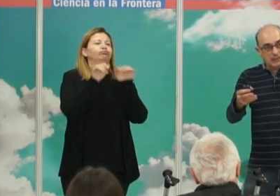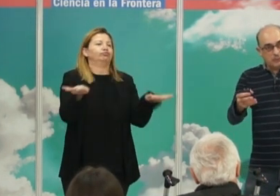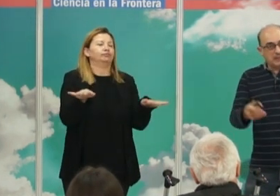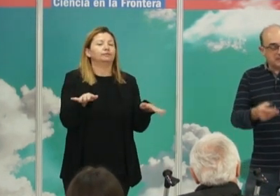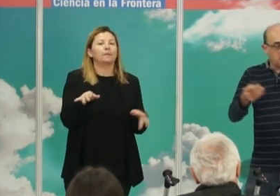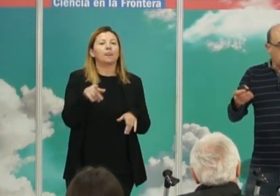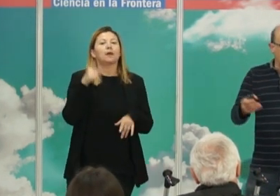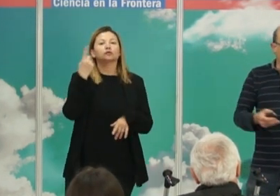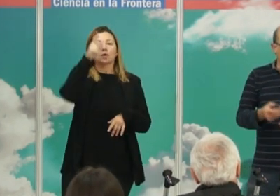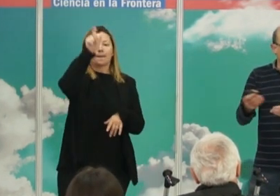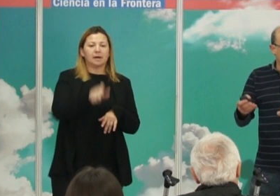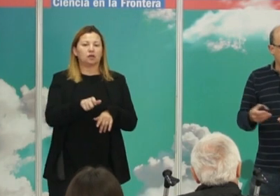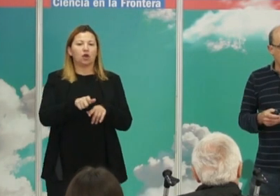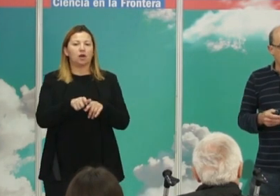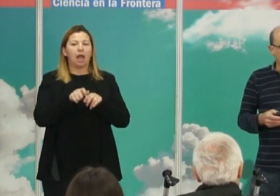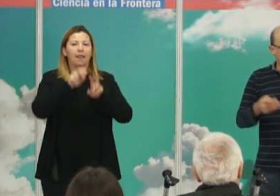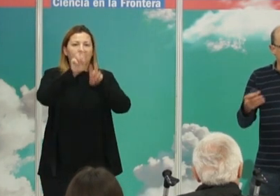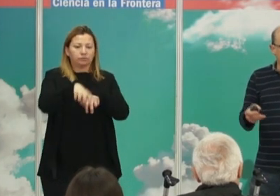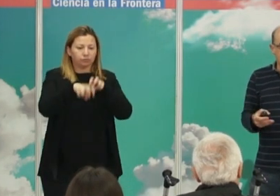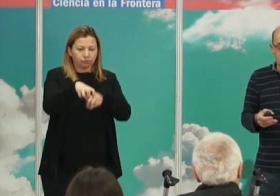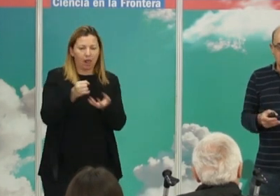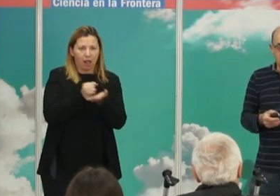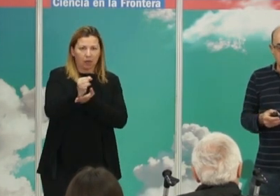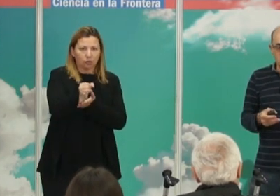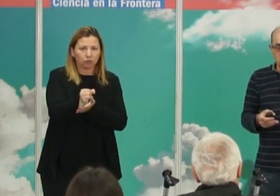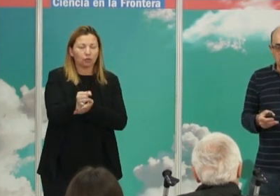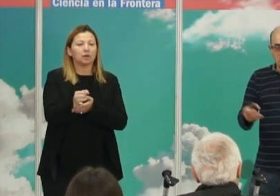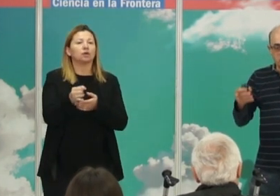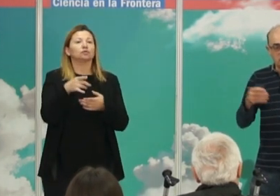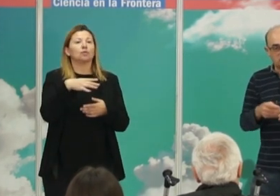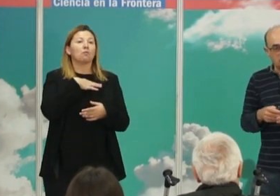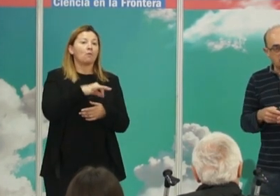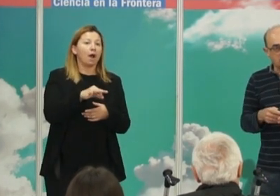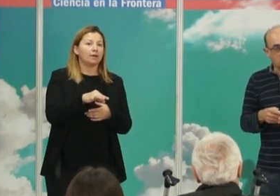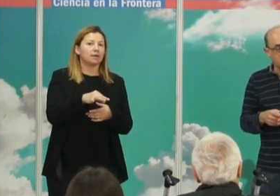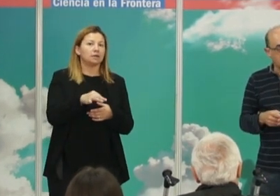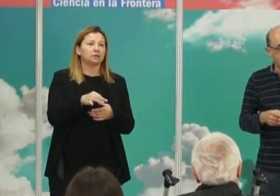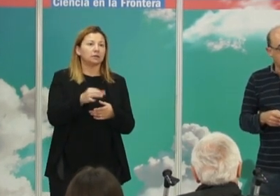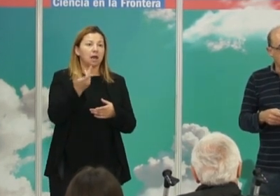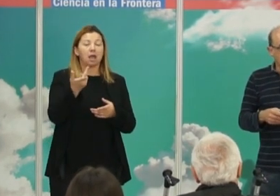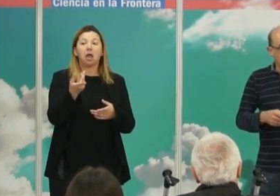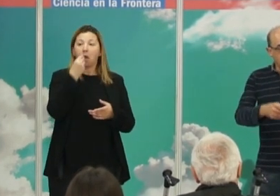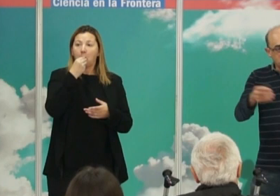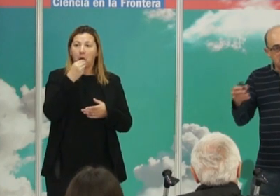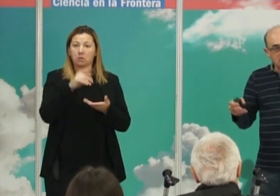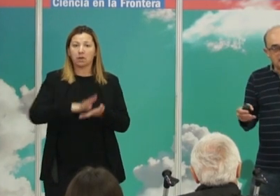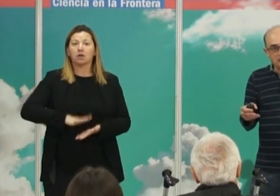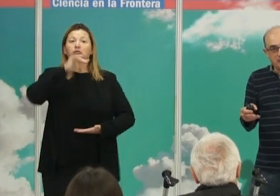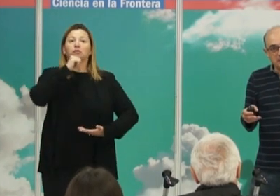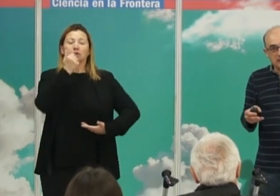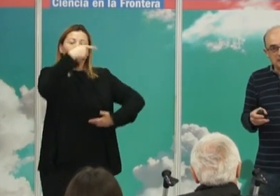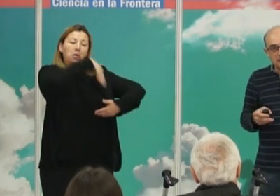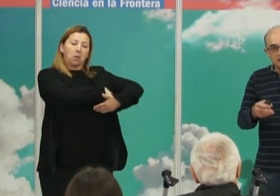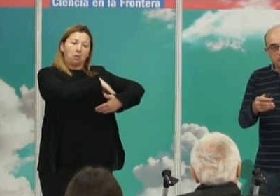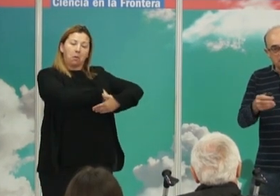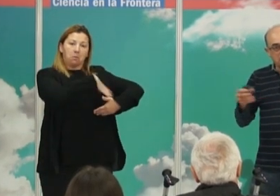puedes tener, por ejemplo, excedentes en la agricultura que puedes guardar, puedes tener la